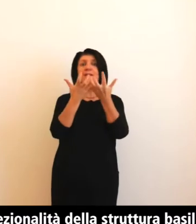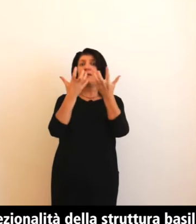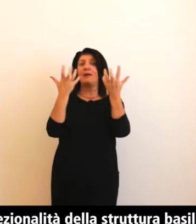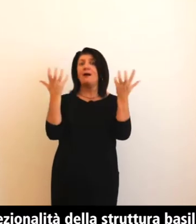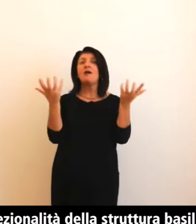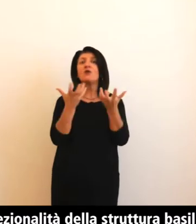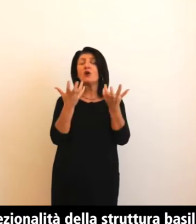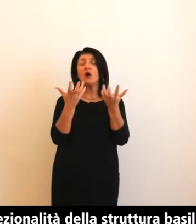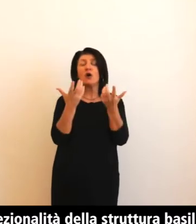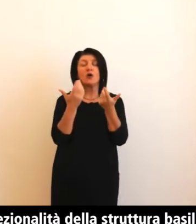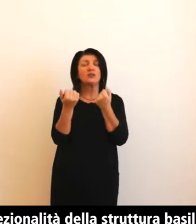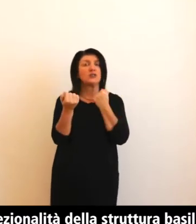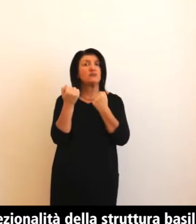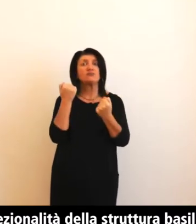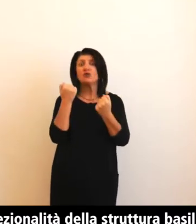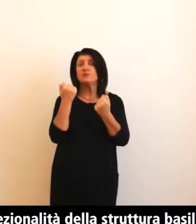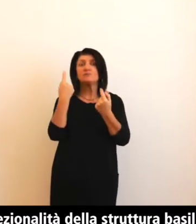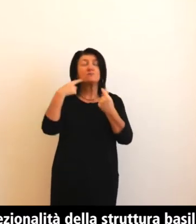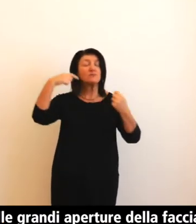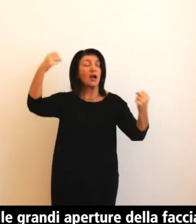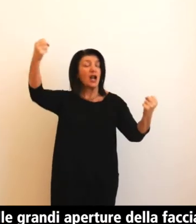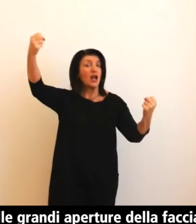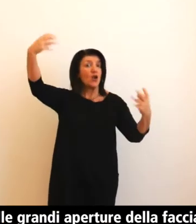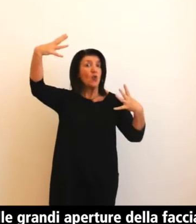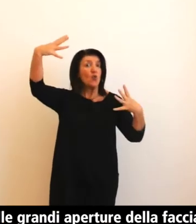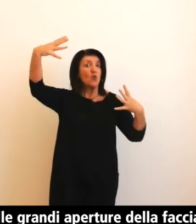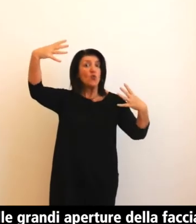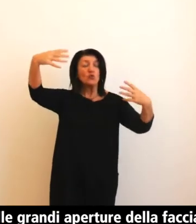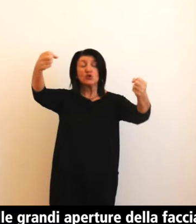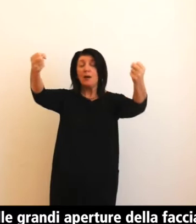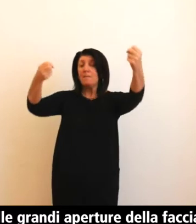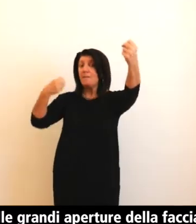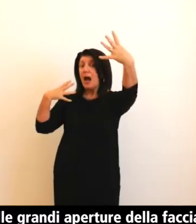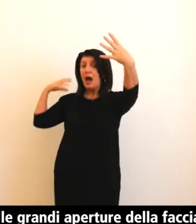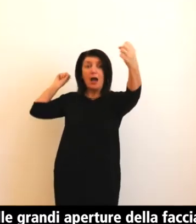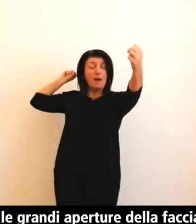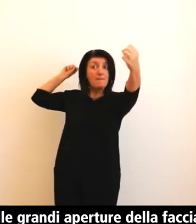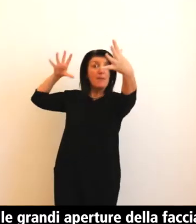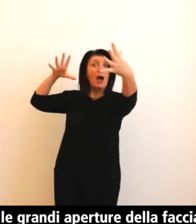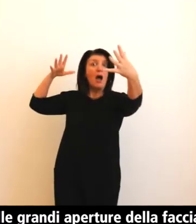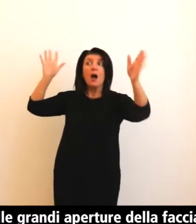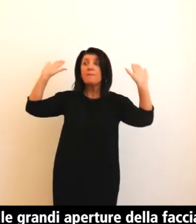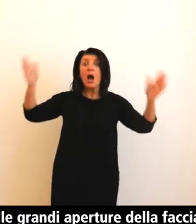che proviene solo dalle grandi aperture della facciata e dalle finestre dell'abside